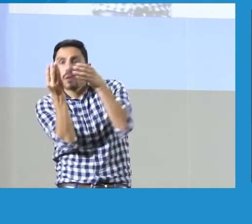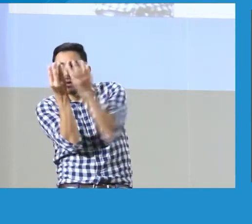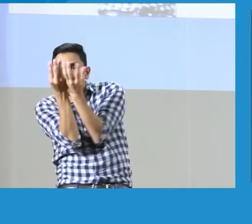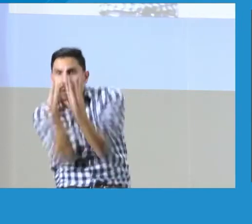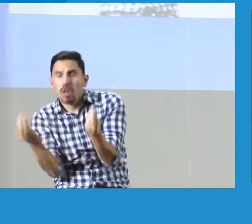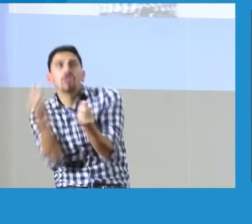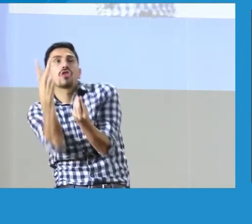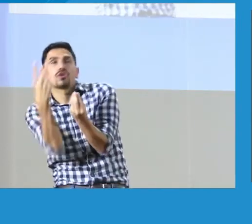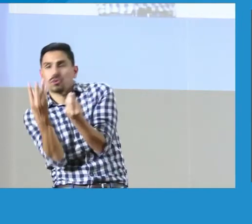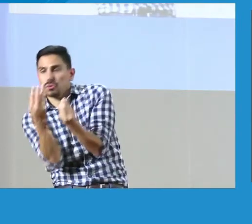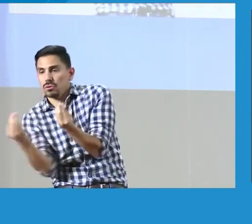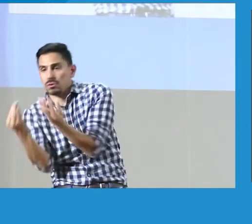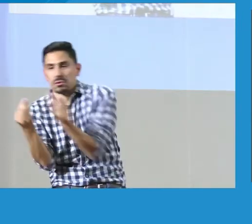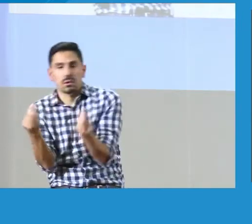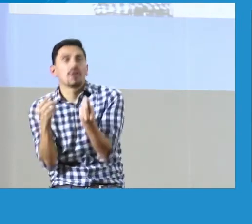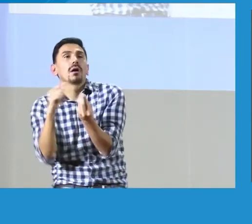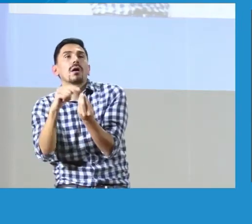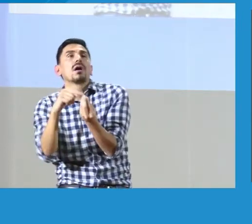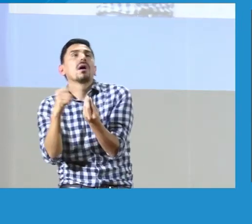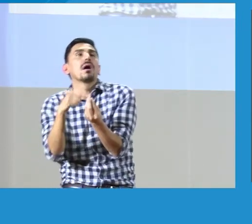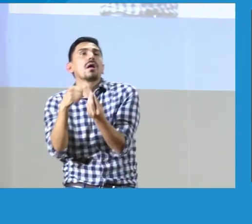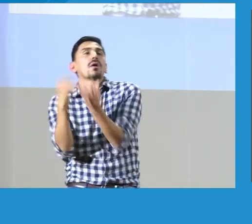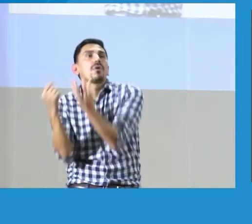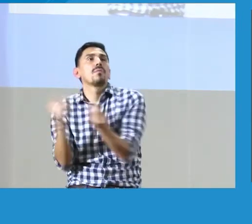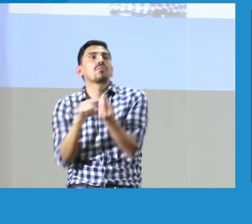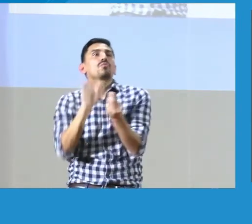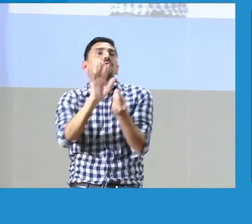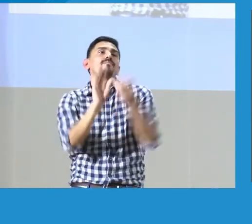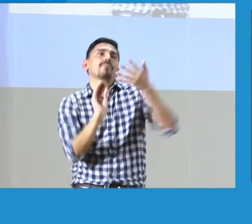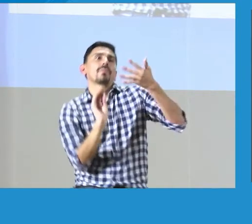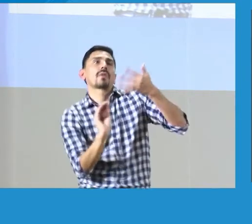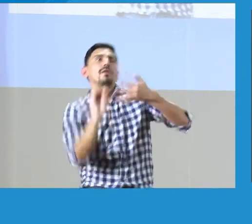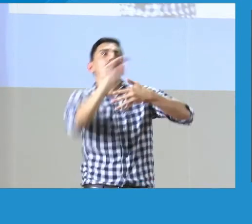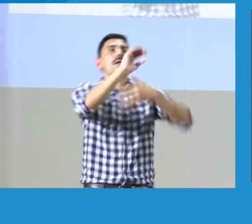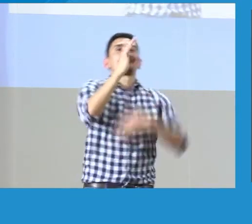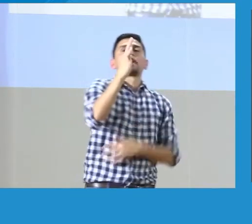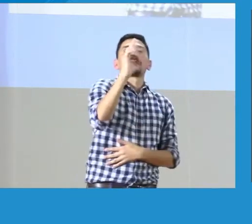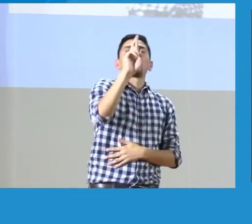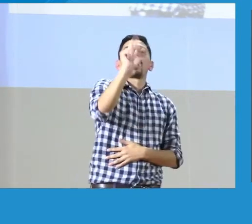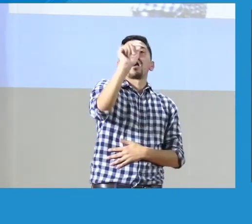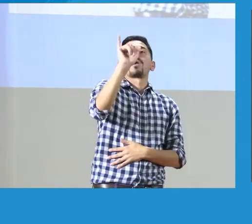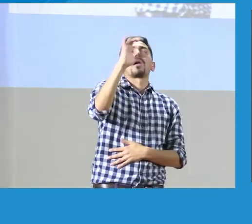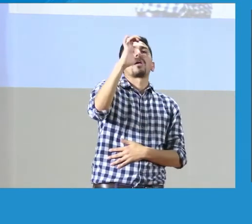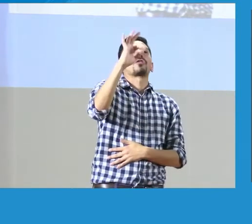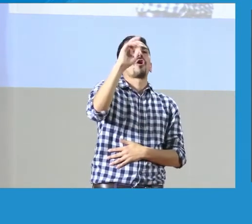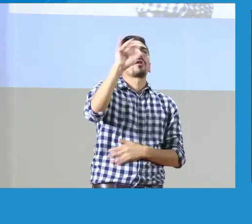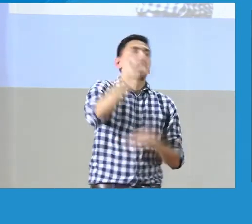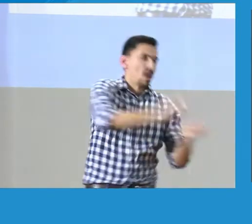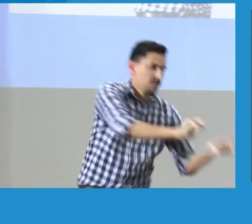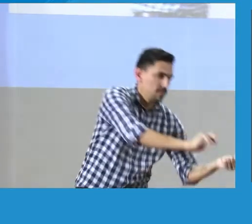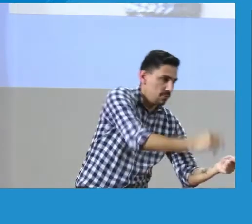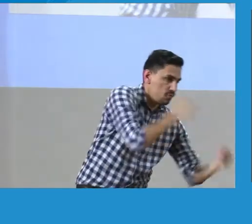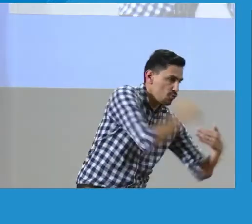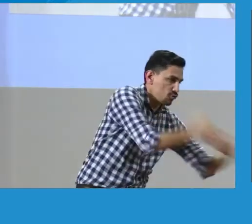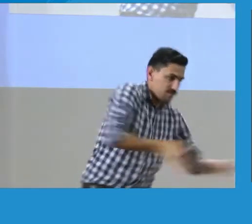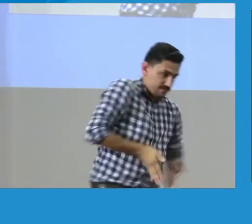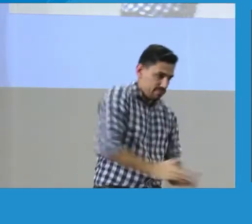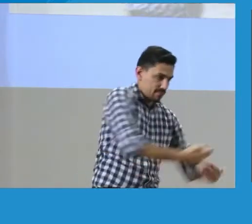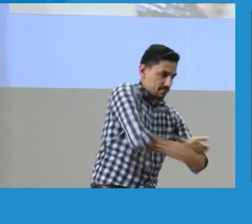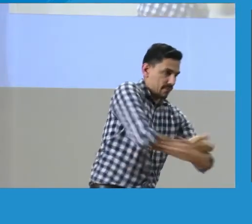subdirección educativa también tiene dos grupos que trabaja